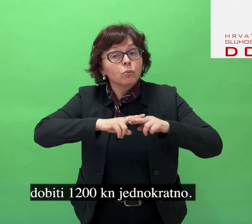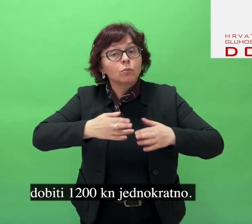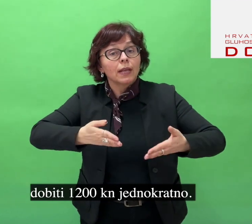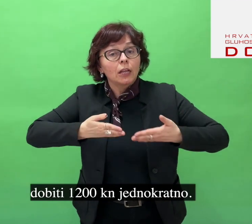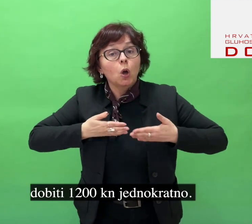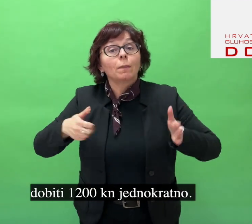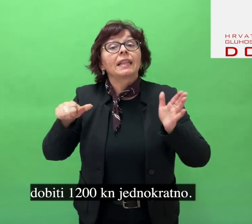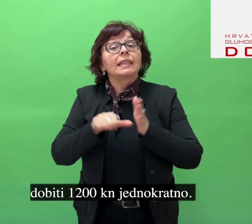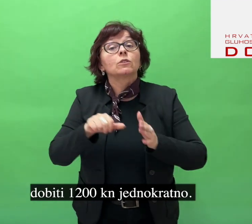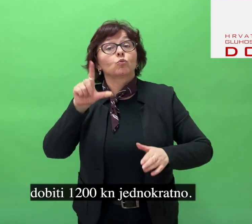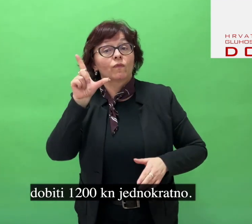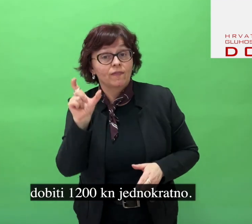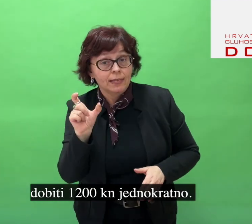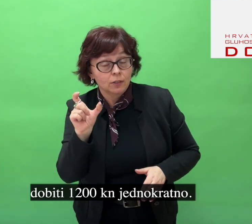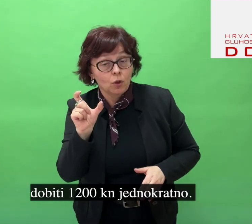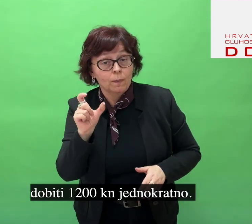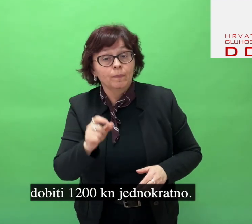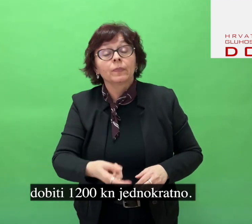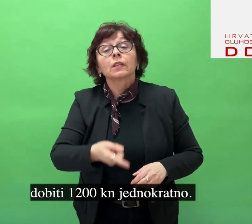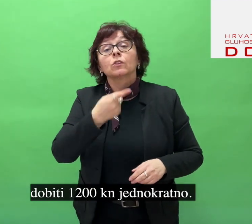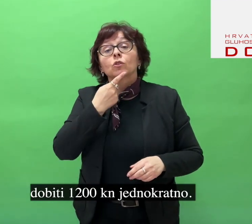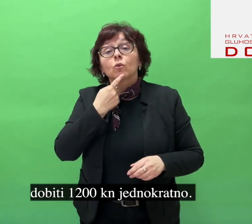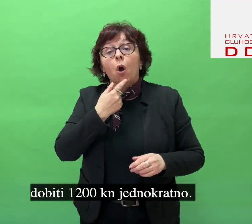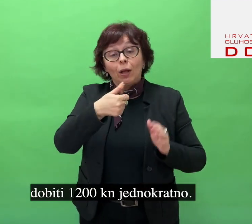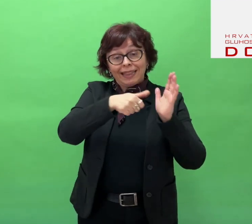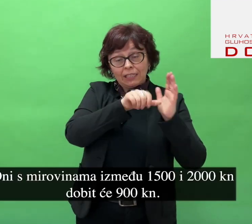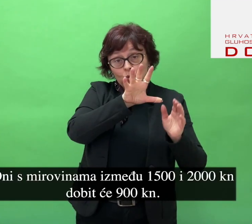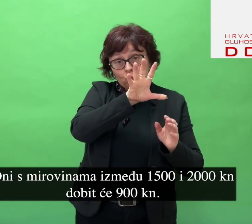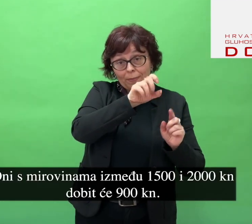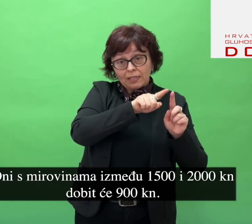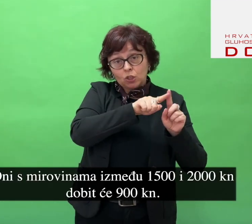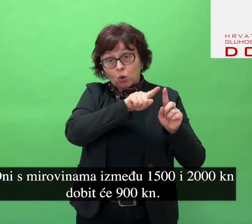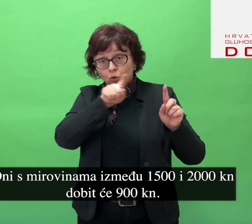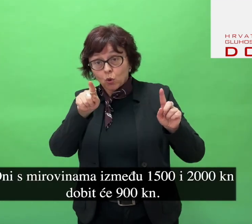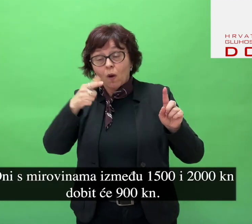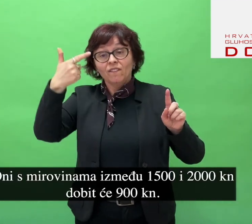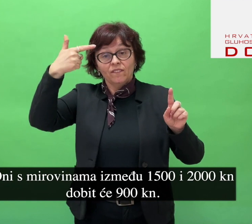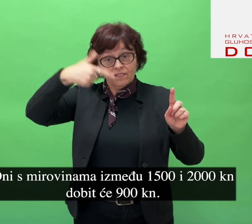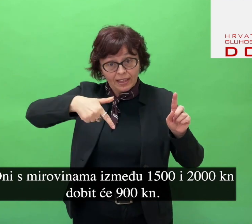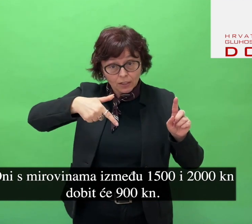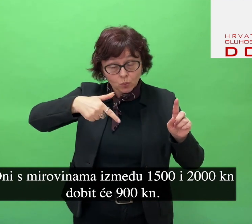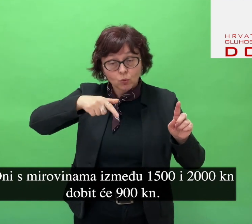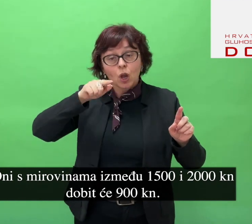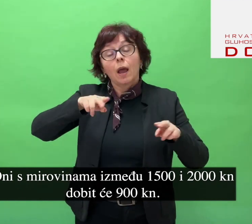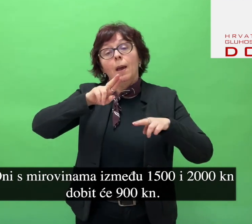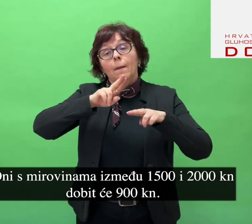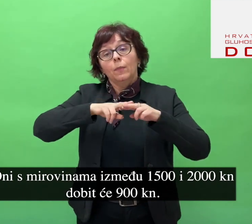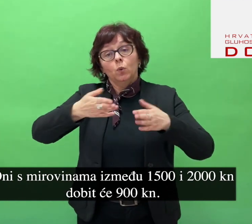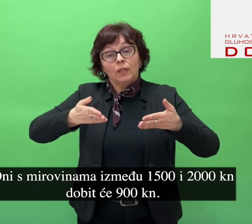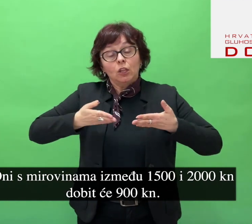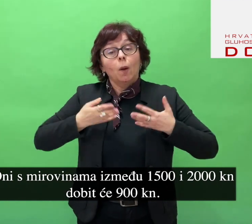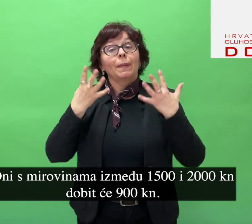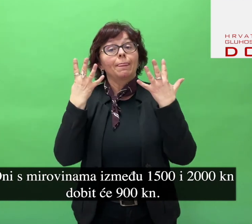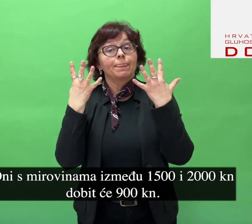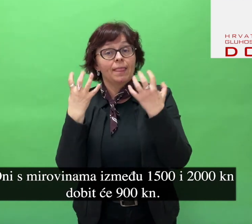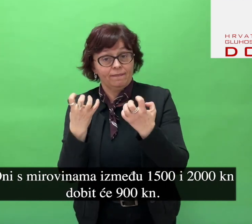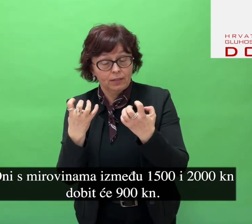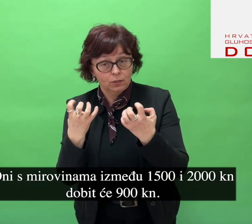dobiti 1200 kuna jednokratno. Oni s mirovinama između 1500 i 2000 kuna